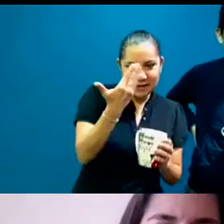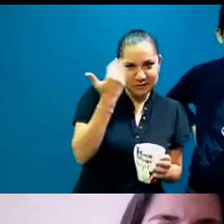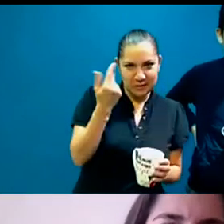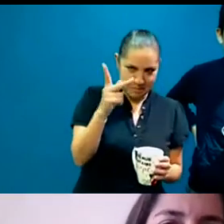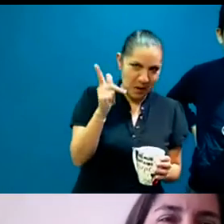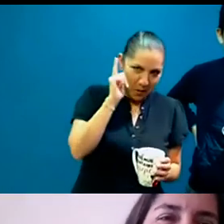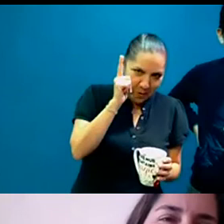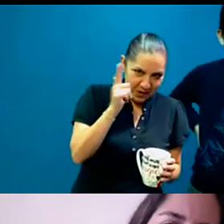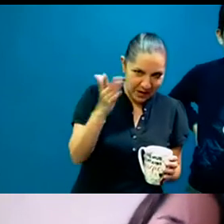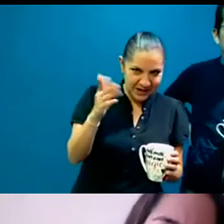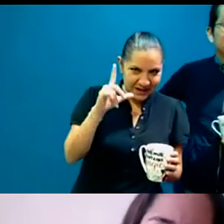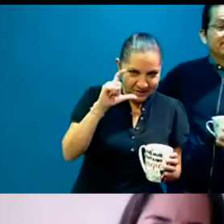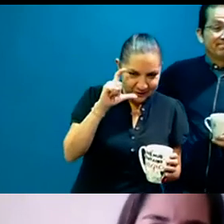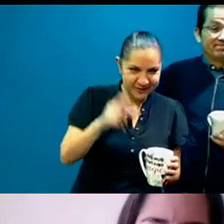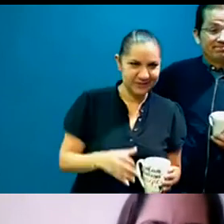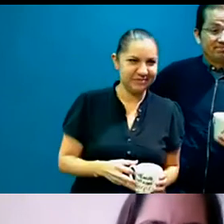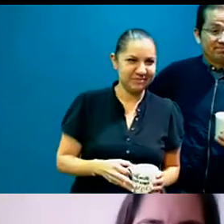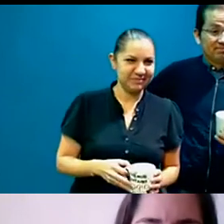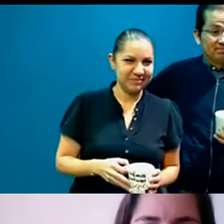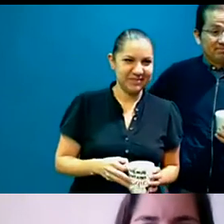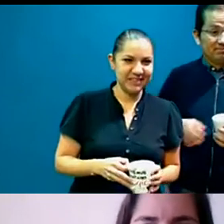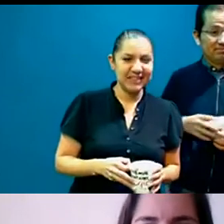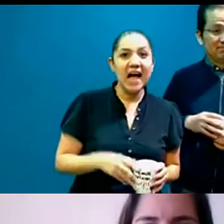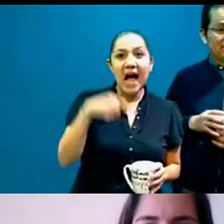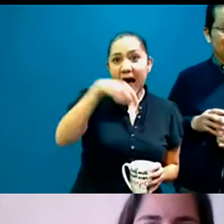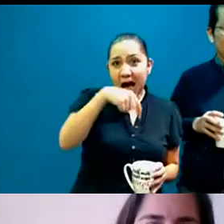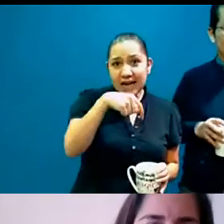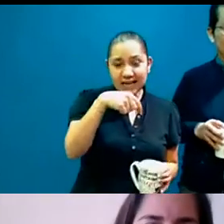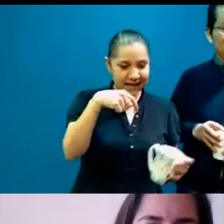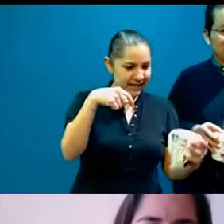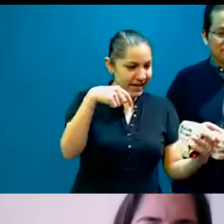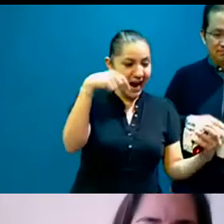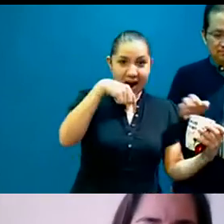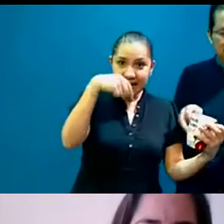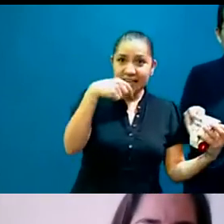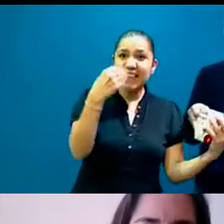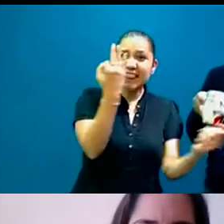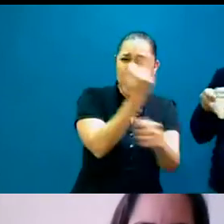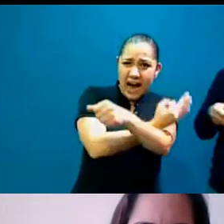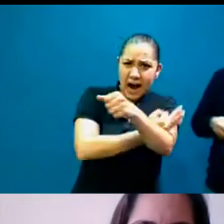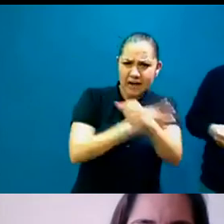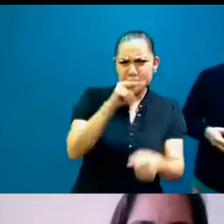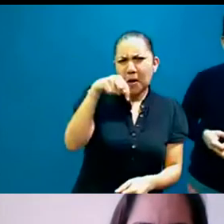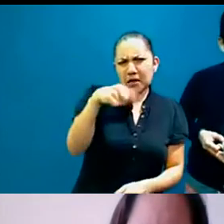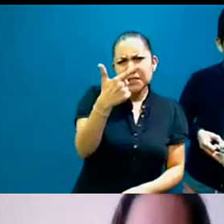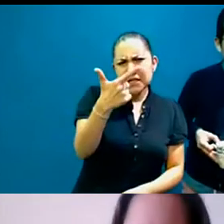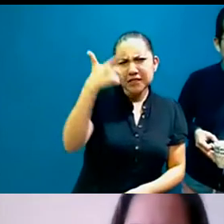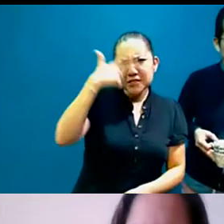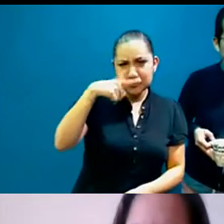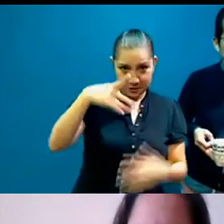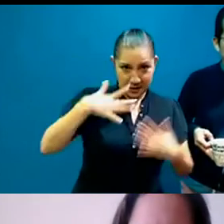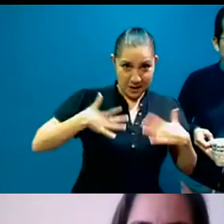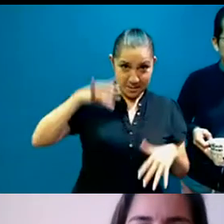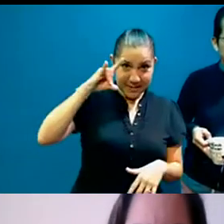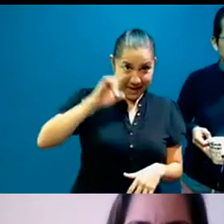Pero bueno, permítame. No, no es tan tarde, mi querida Flor, son las siete de la noche. Ah, entonces no estás en pijama, prende tu